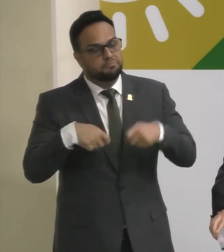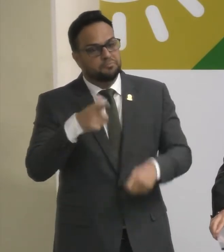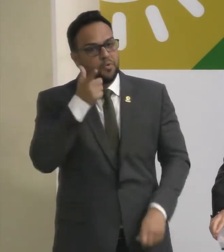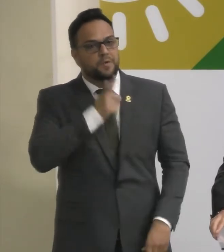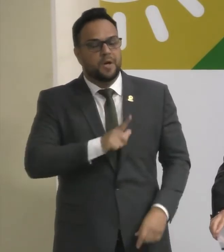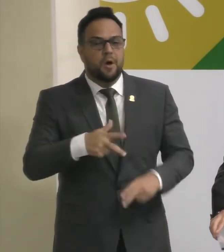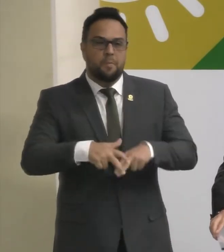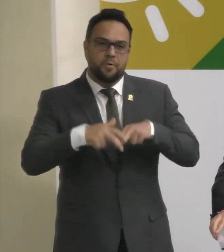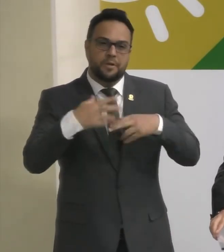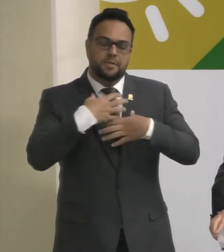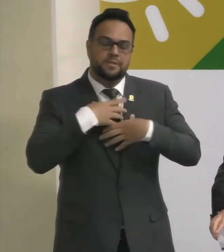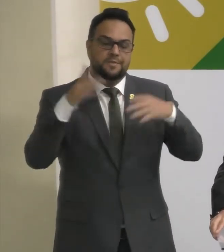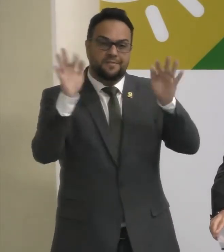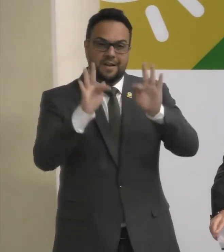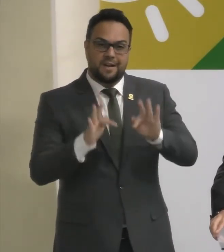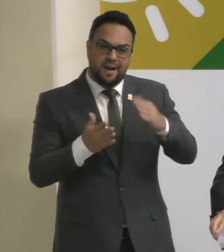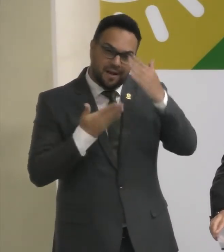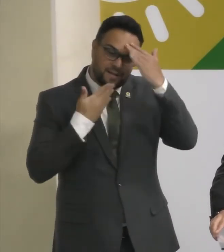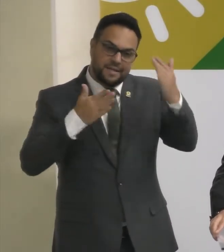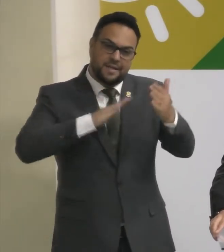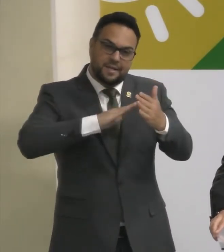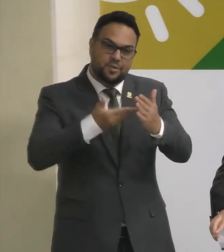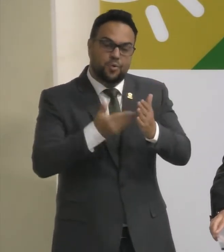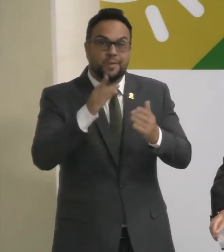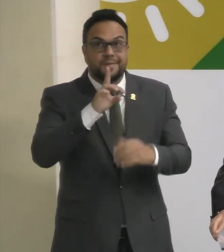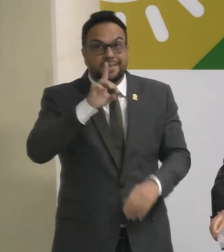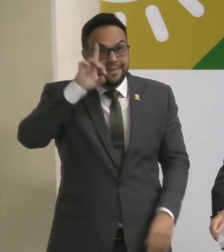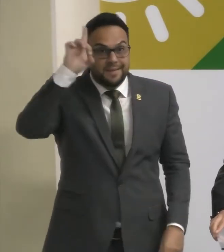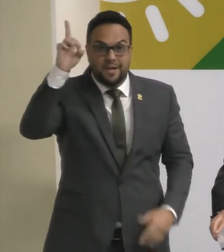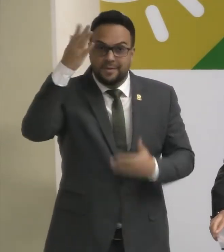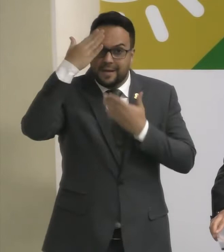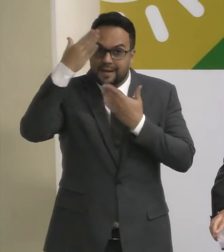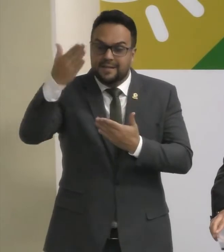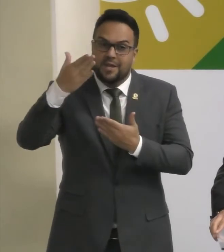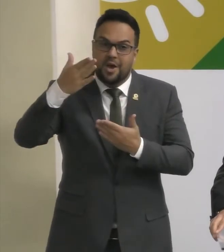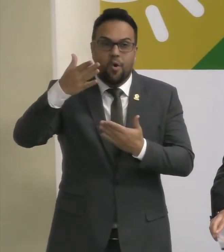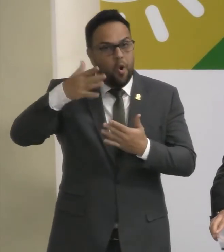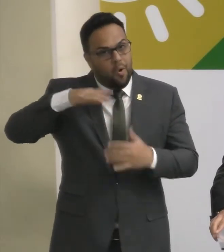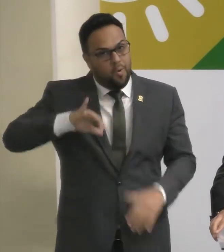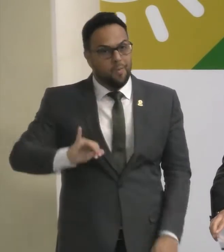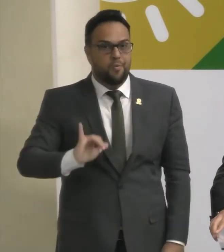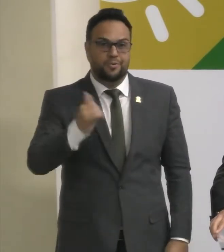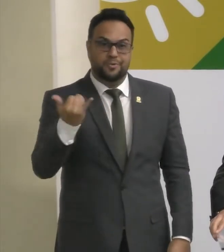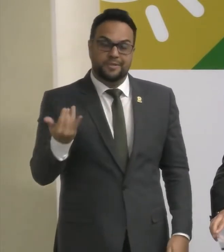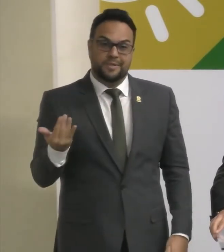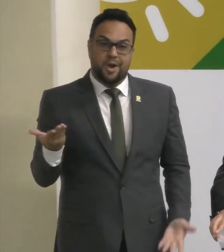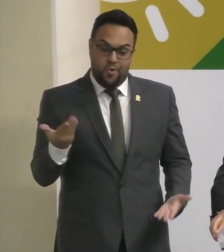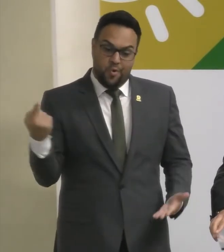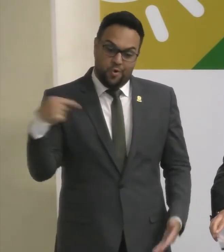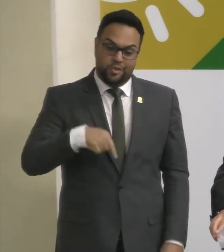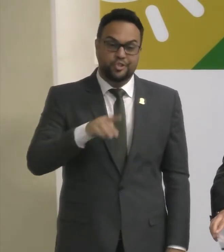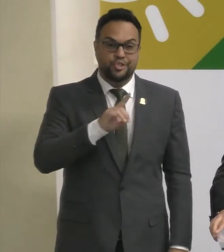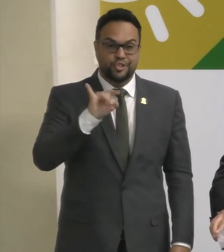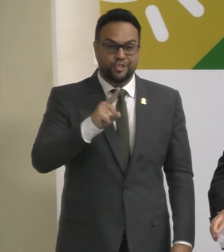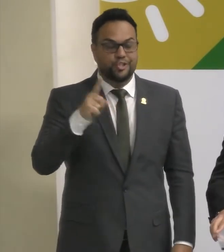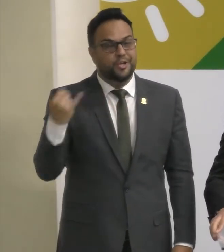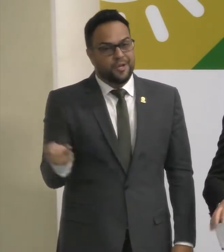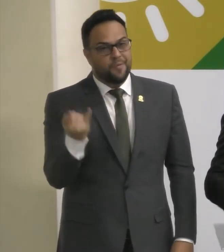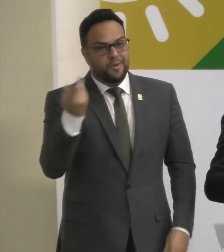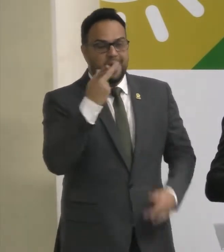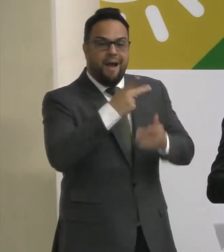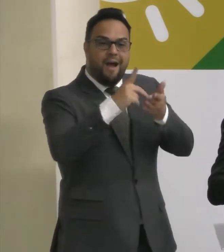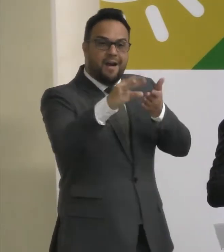feliz Quero agradecer a todos Agradecer a Deus Por essa oportunidade De estar aqui Nesse dia tão importante Da